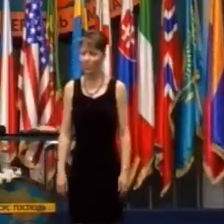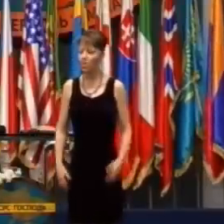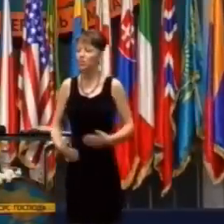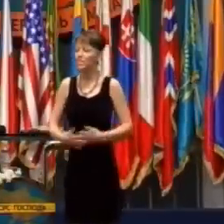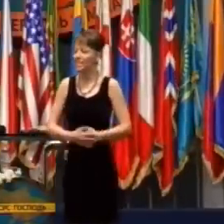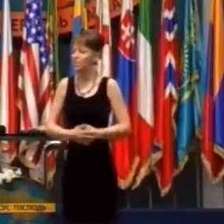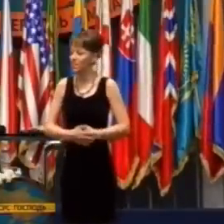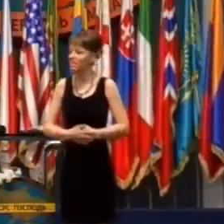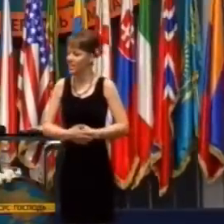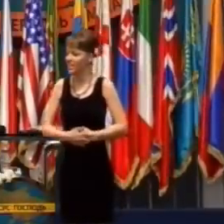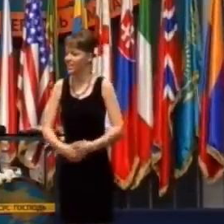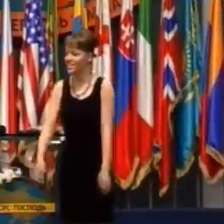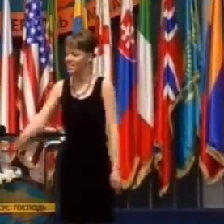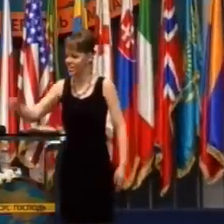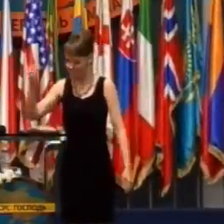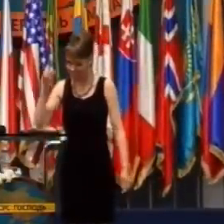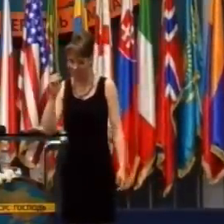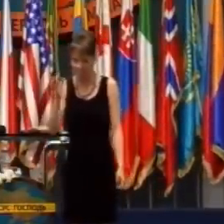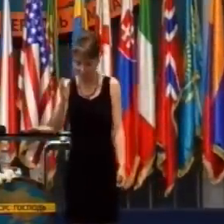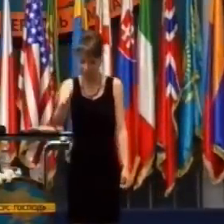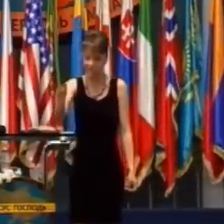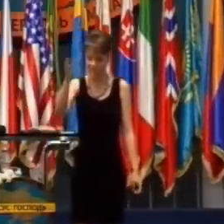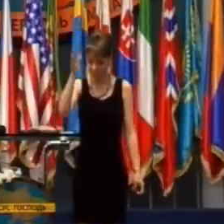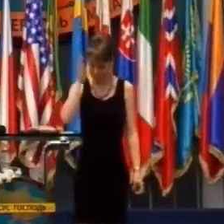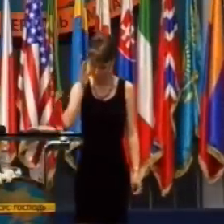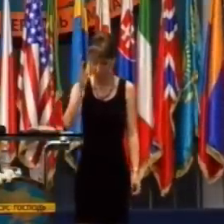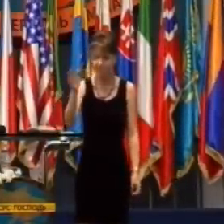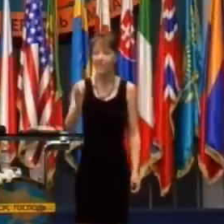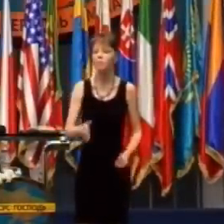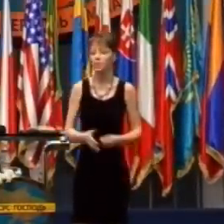Ak budete chcieť byť ostrelovačom,